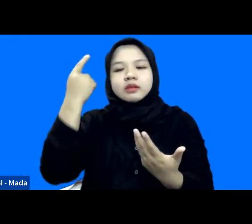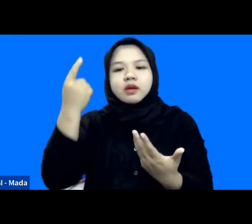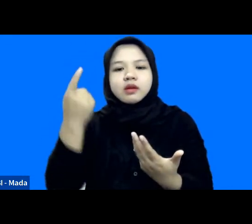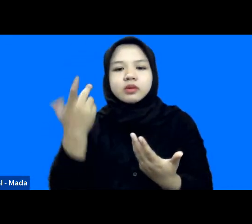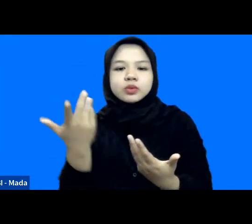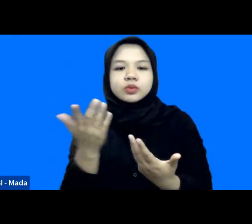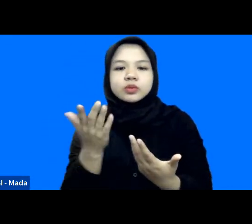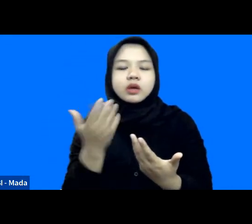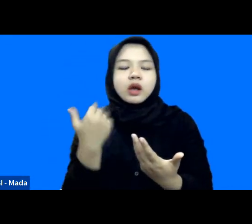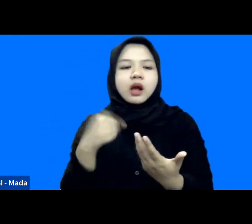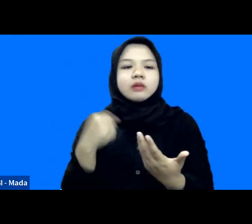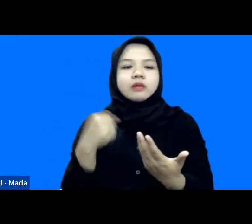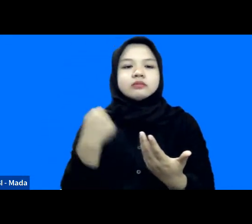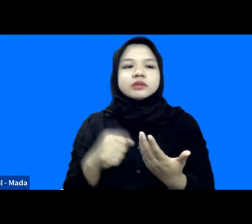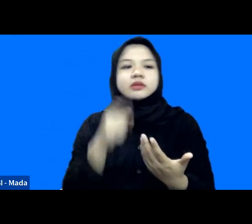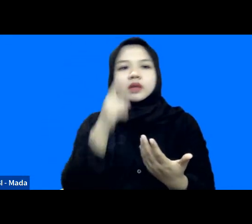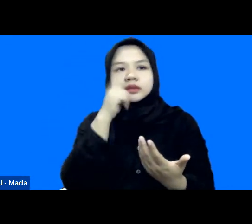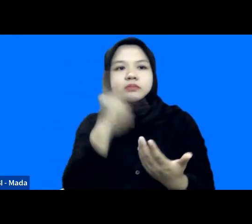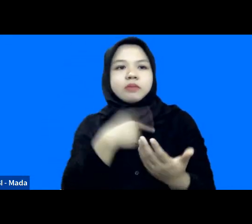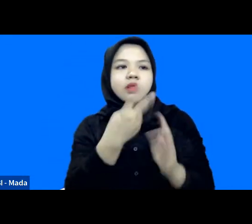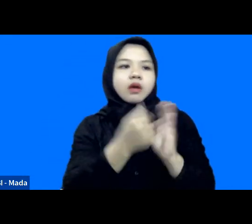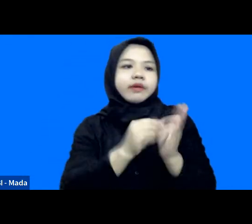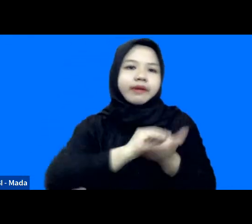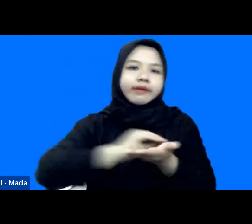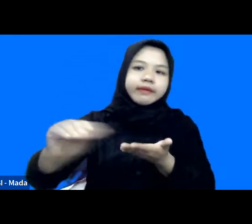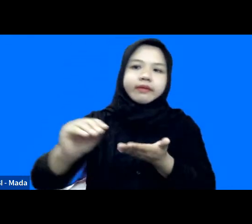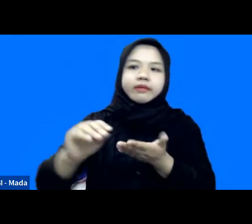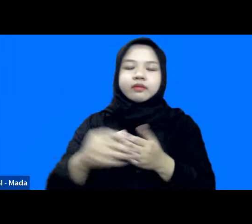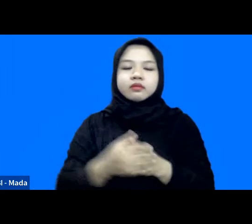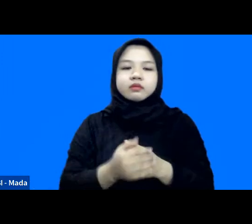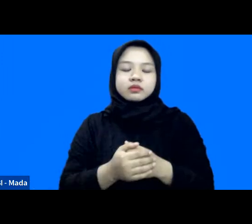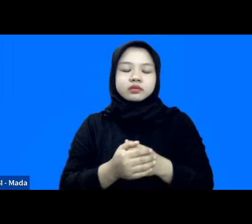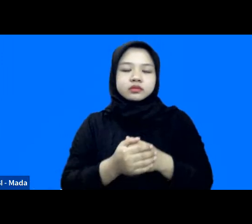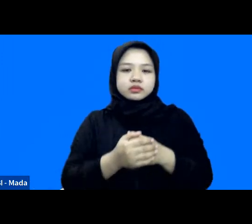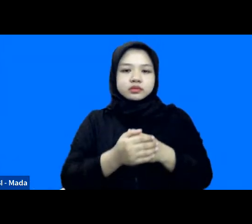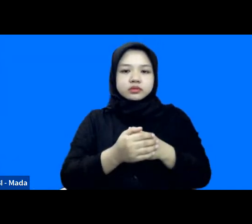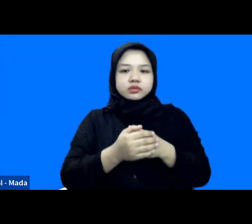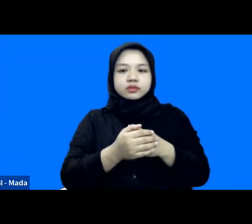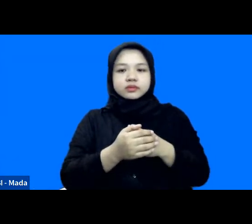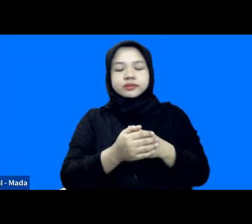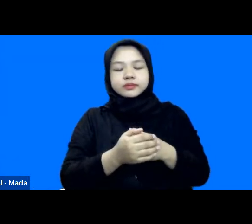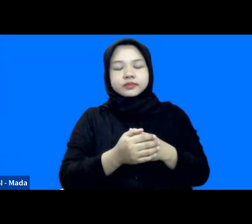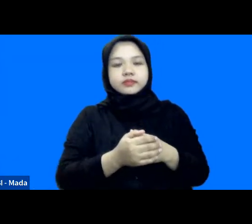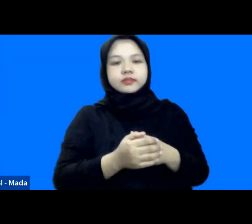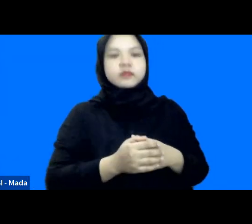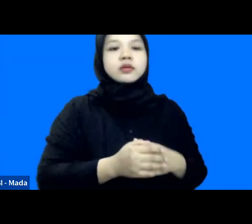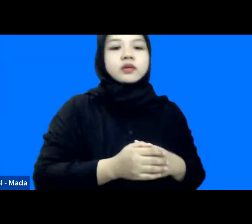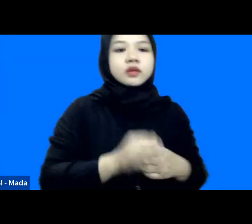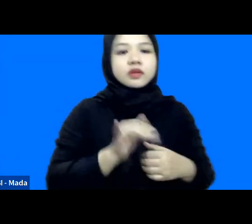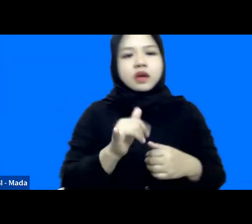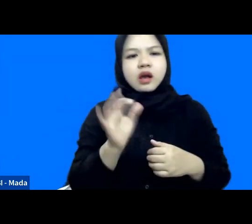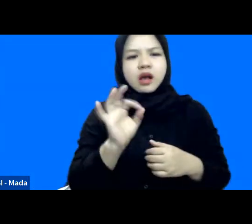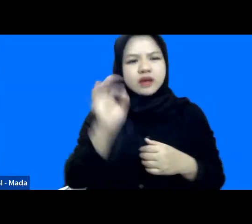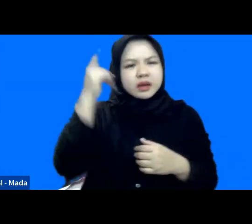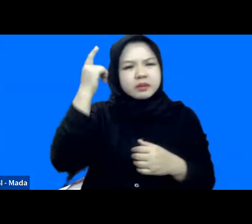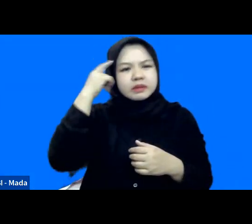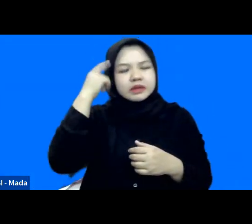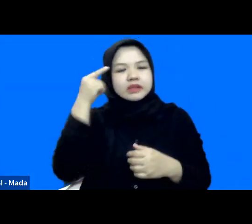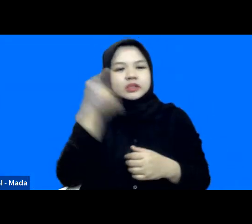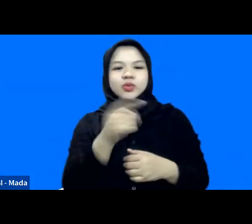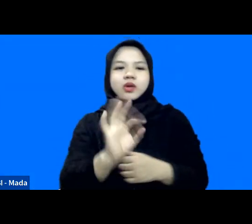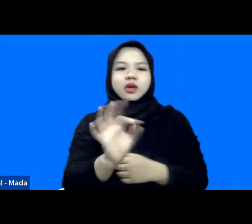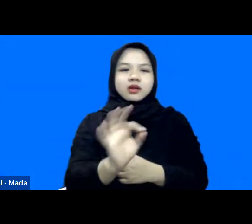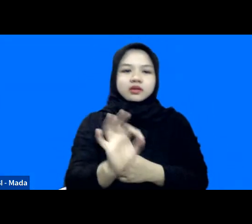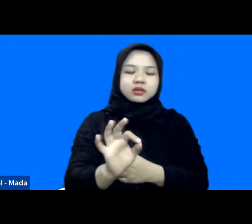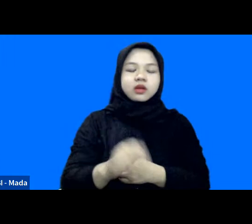tidak bisa serta-merta anggarannya nah seperti belum lagi misalnya memang apa ya tidak ada yang kepikiran ke situ jadi